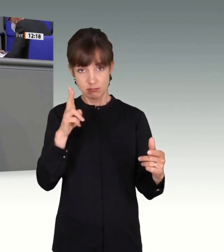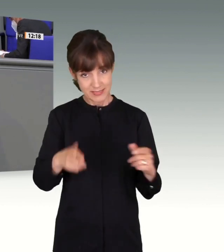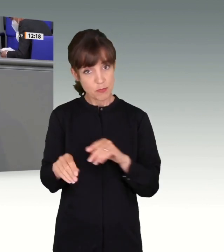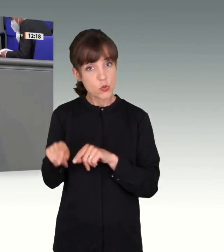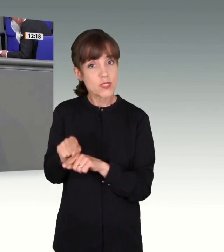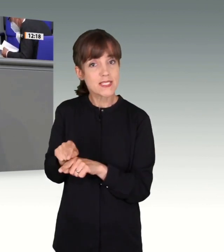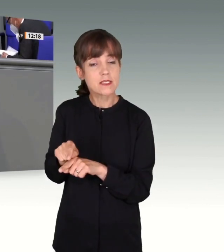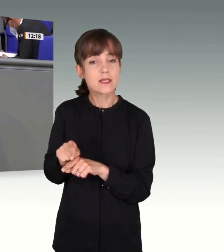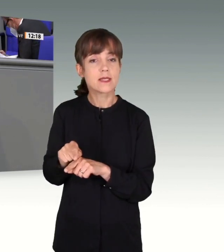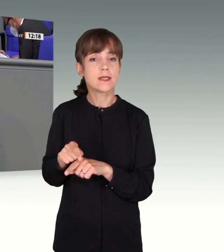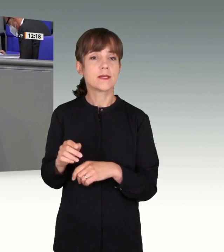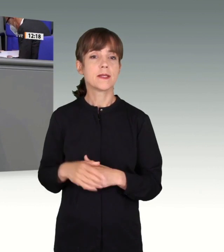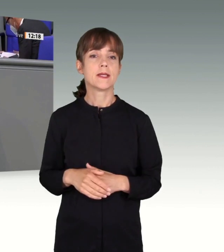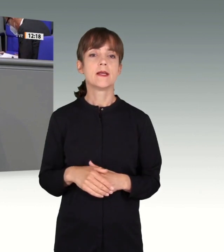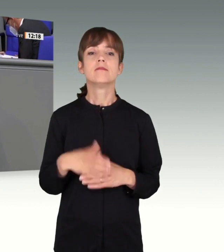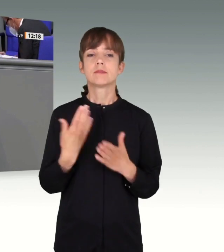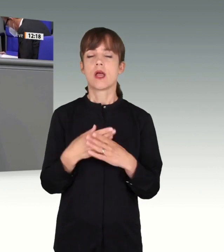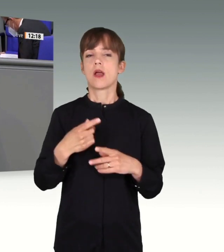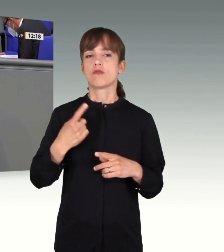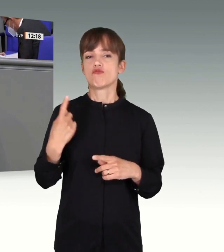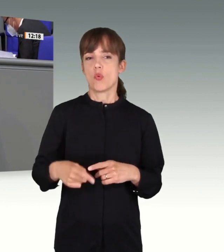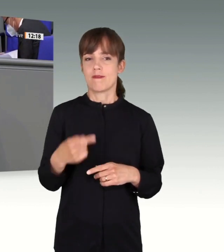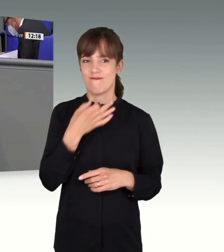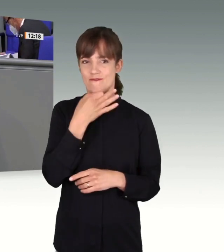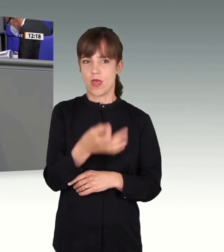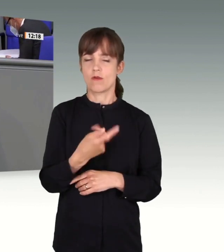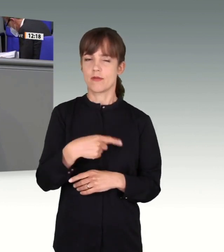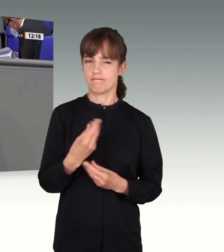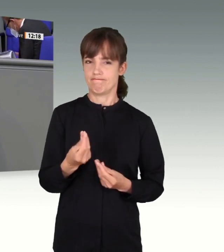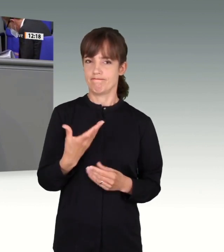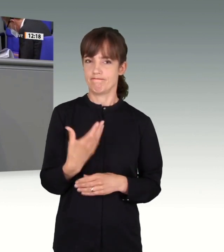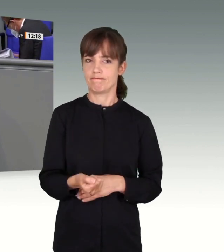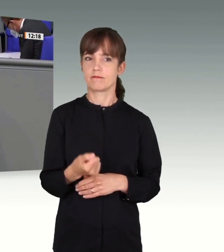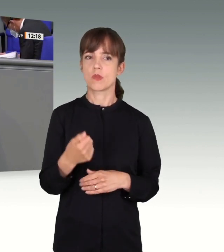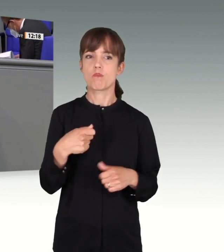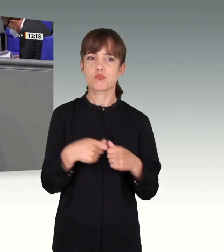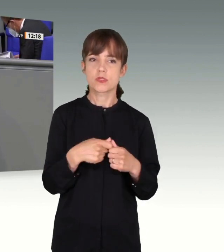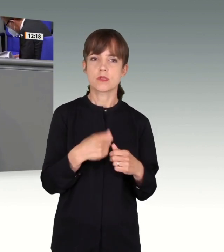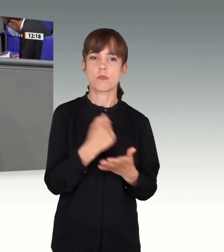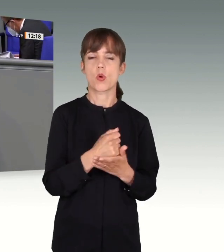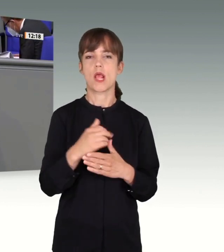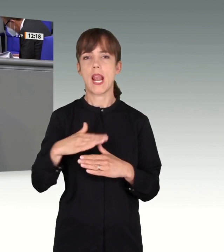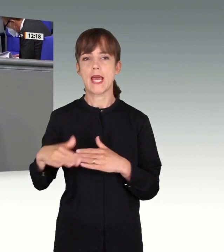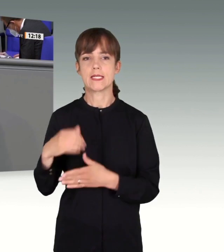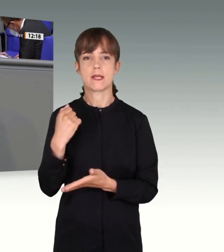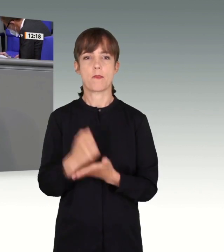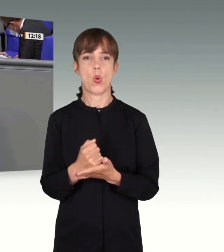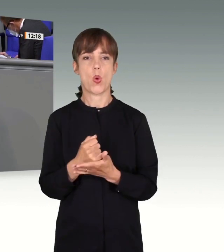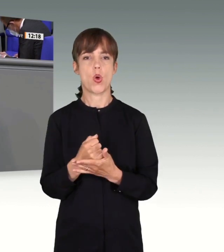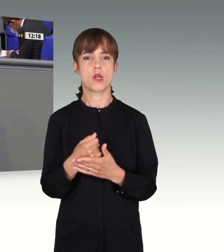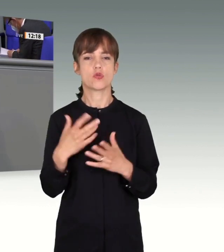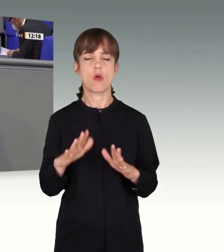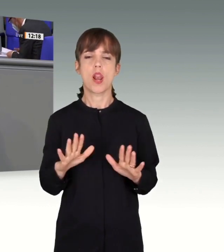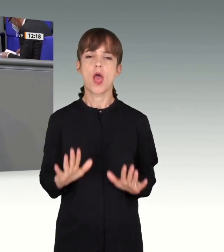Schuldfrage. Wir haben festgestellt, dass zögerliches Handeln bei Bundes und Landesbehörden diesen Anschlag begünstigt haben.